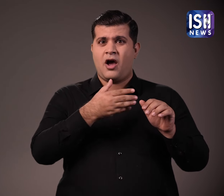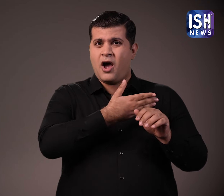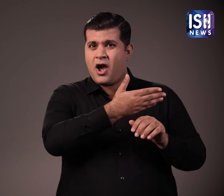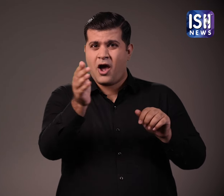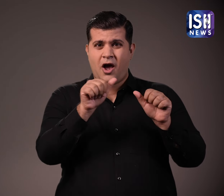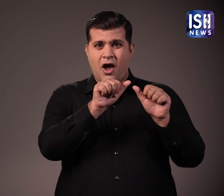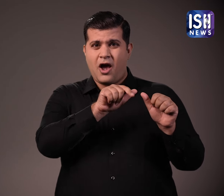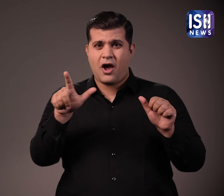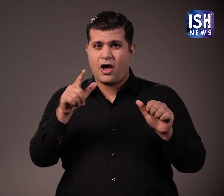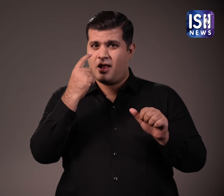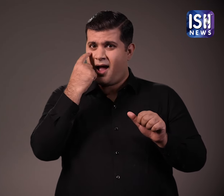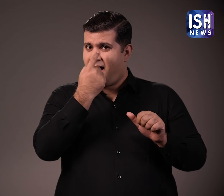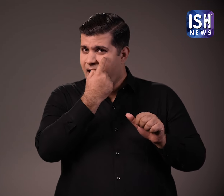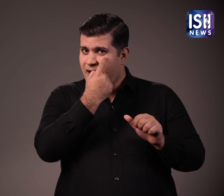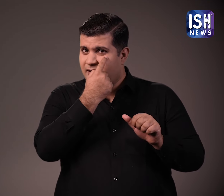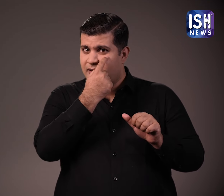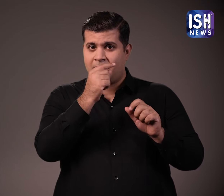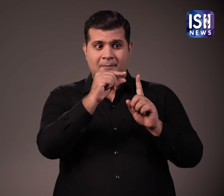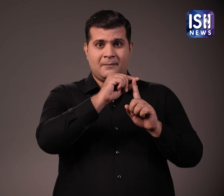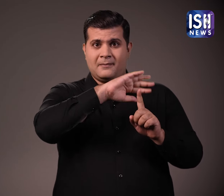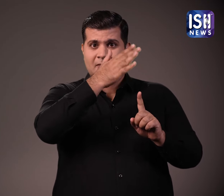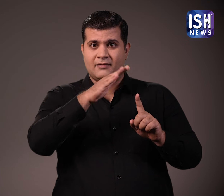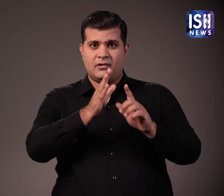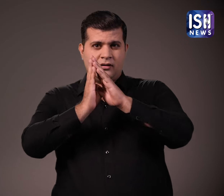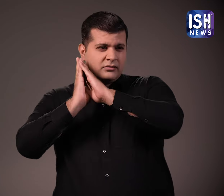इसे All Eyes On पावागर अटाइक कहा जा रहा है